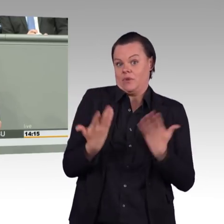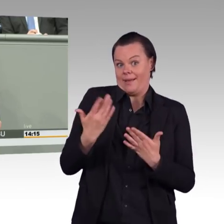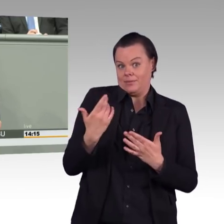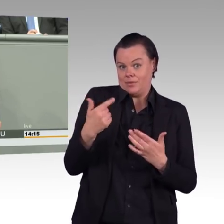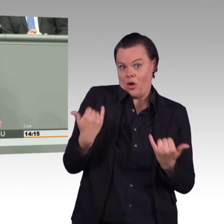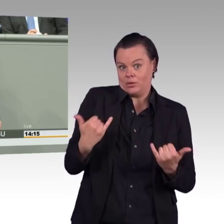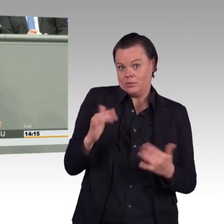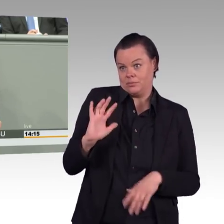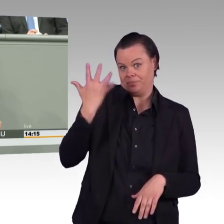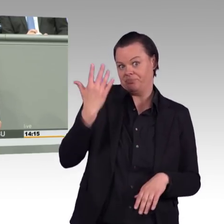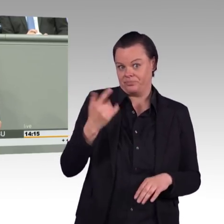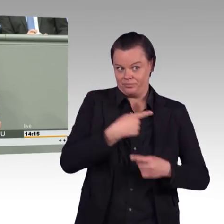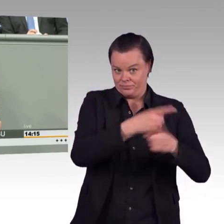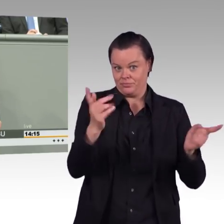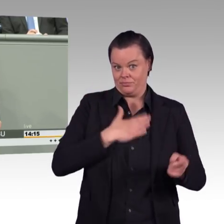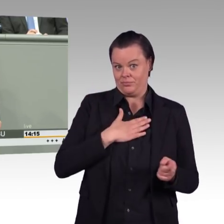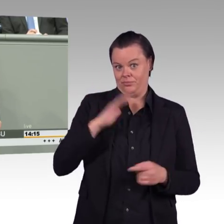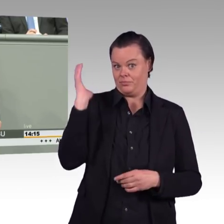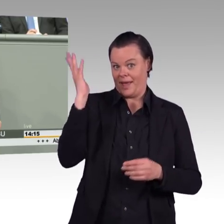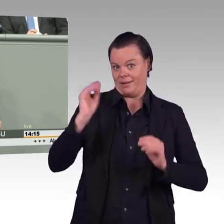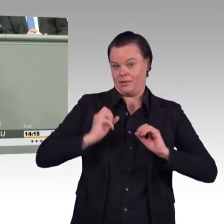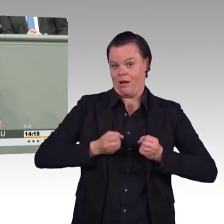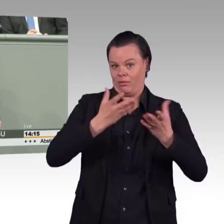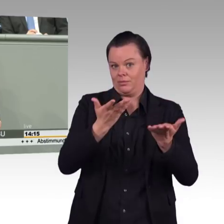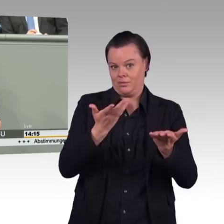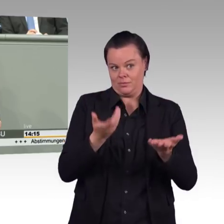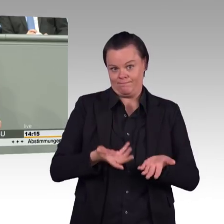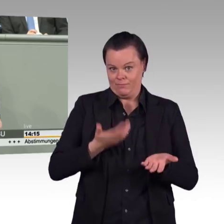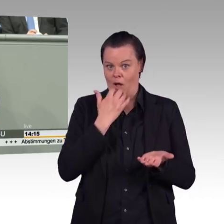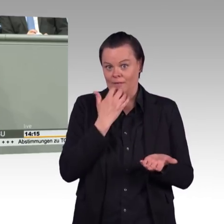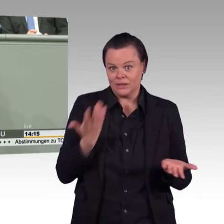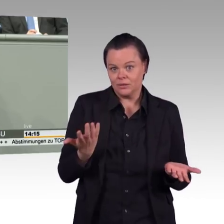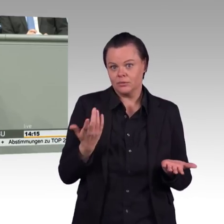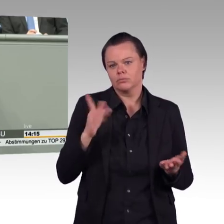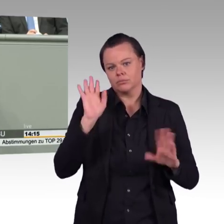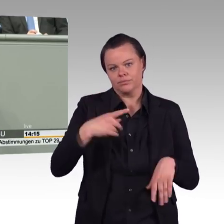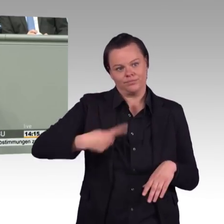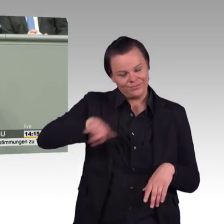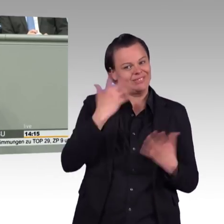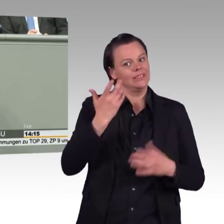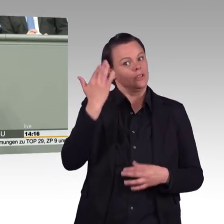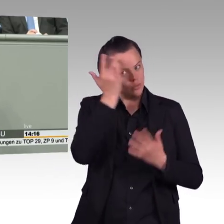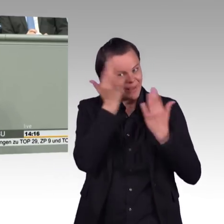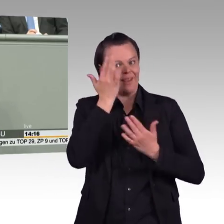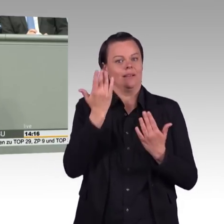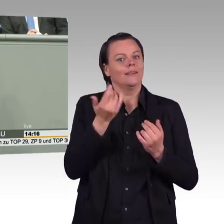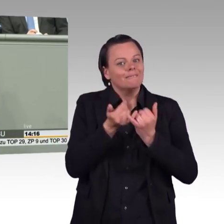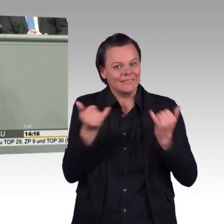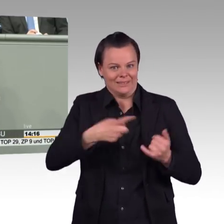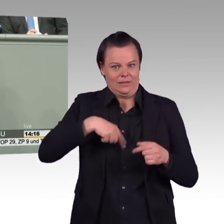Umweltschutz ist nicht nur Klimaschutz, sondern dann zum Umweltschutz gehört. Unter anderem auch Wasserhaushalt und auch andere Dinge, über